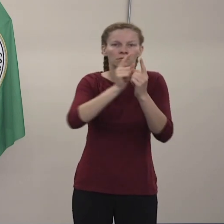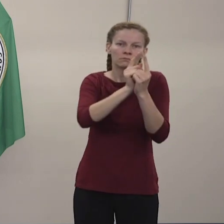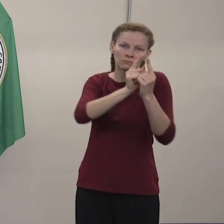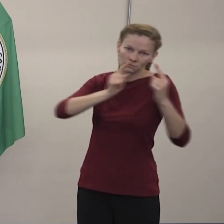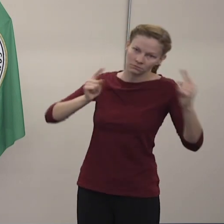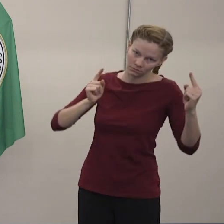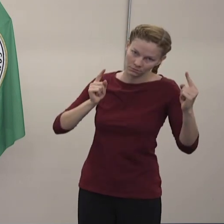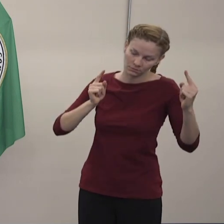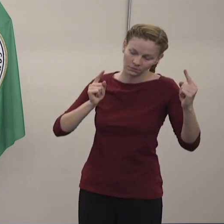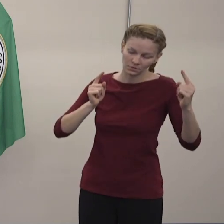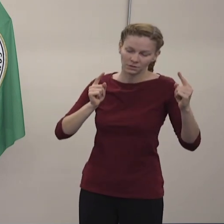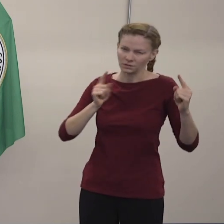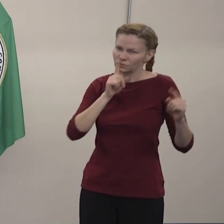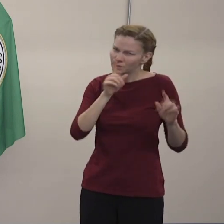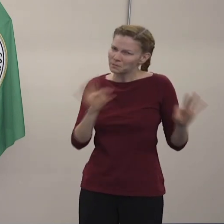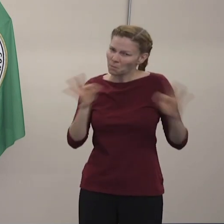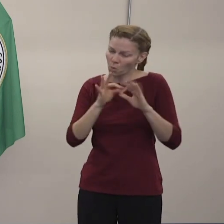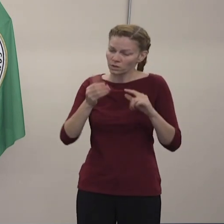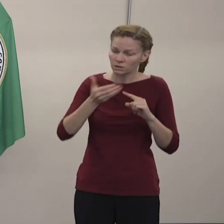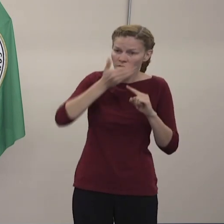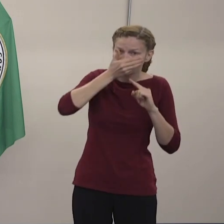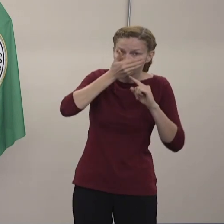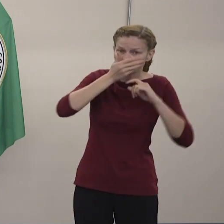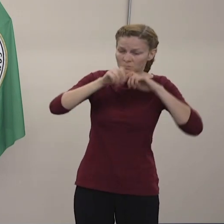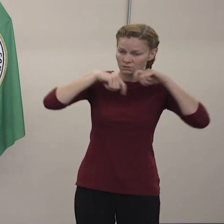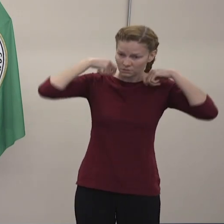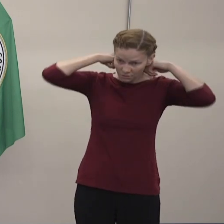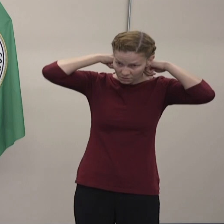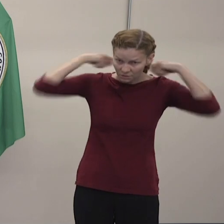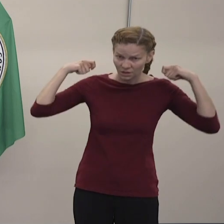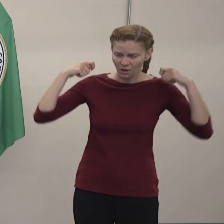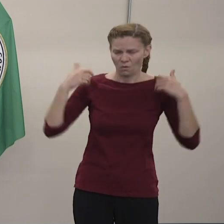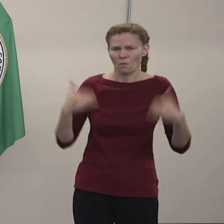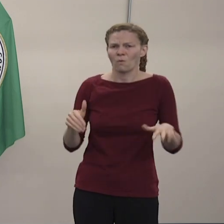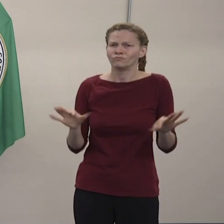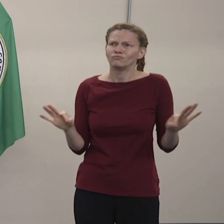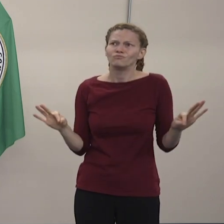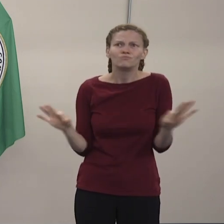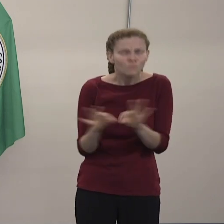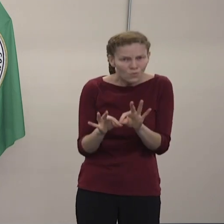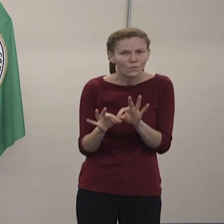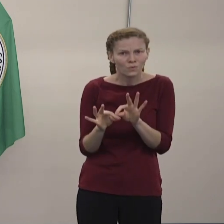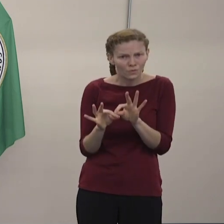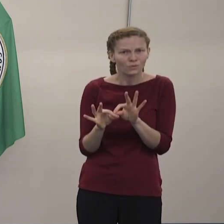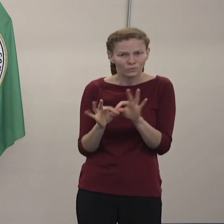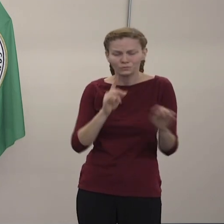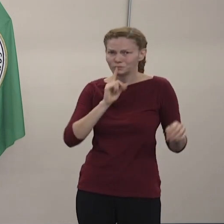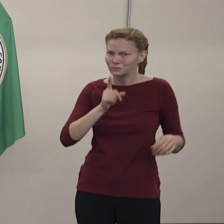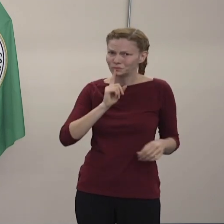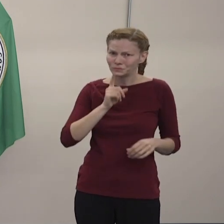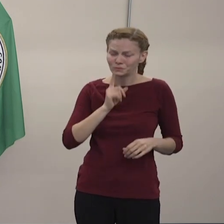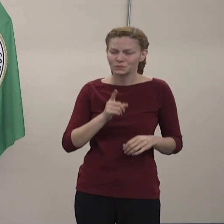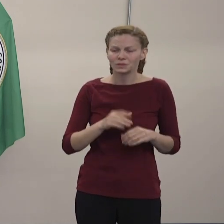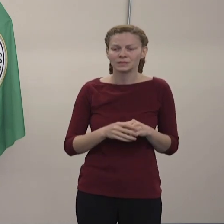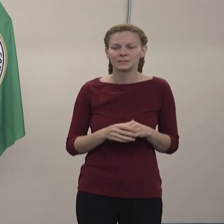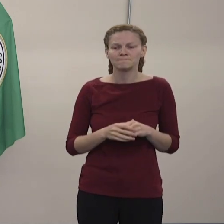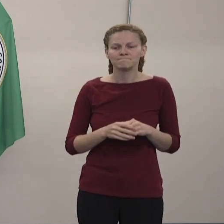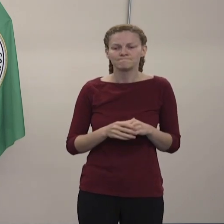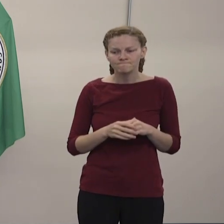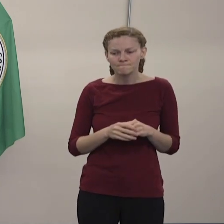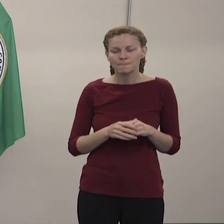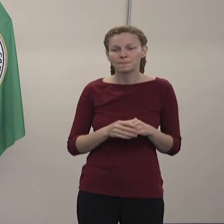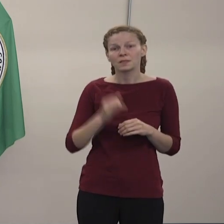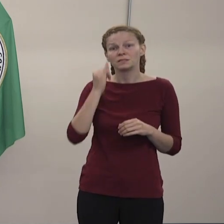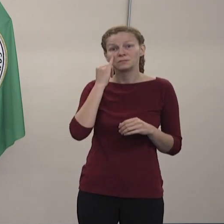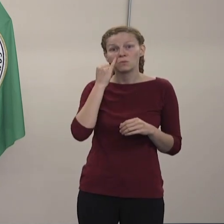para enfrentar esta pandemia. El cubrir, el cubrirnos es una herramienta buena para la,